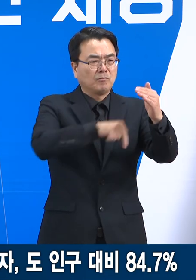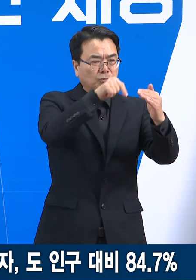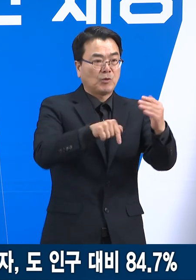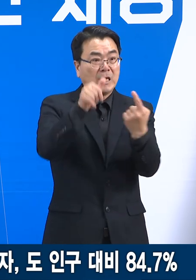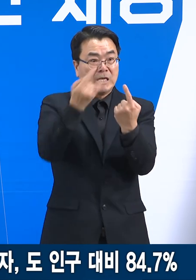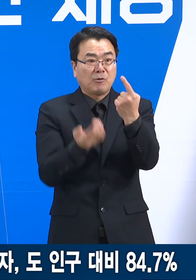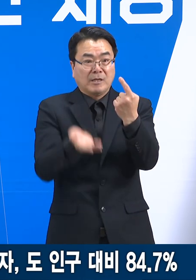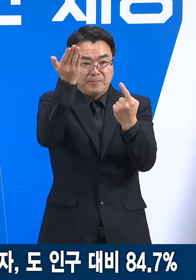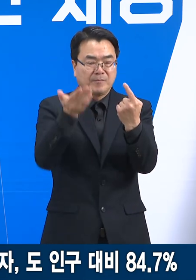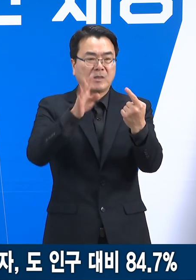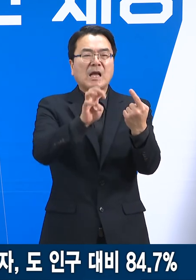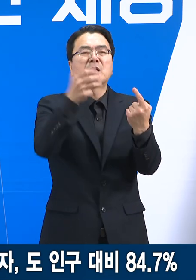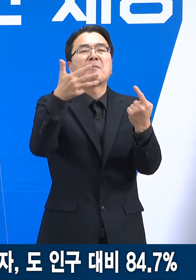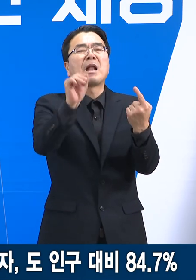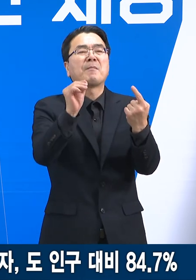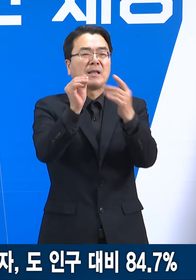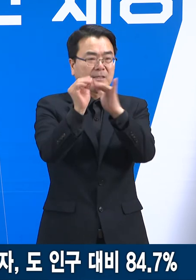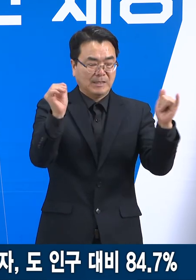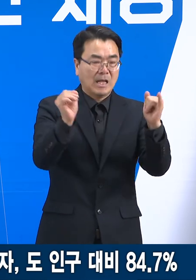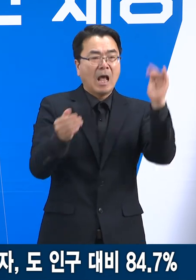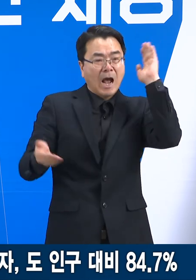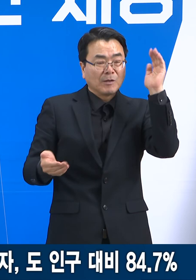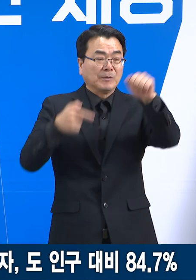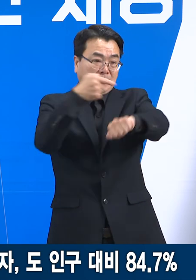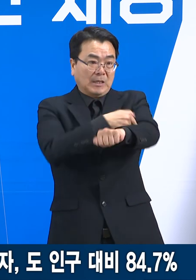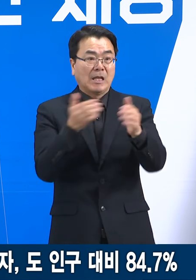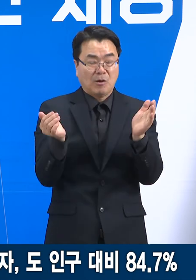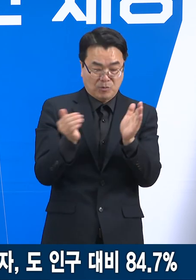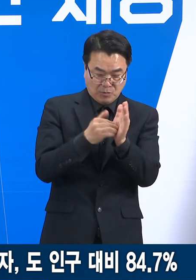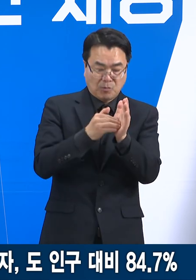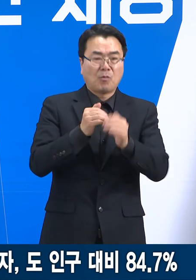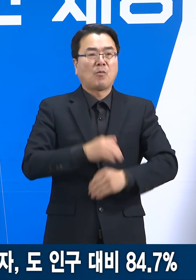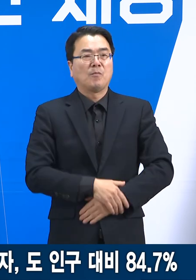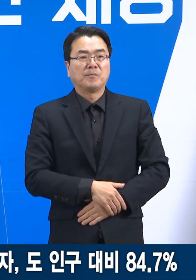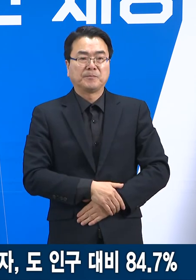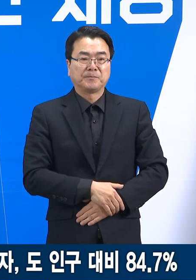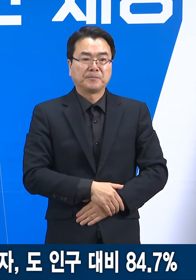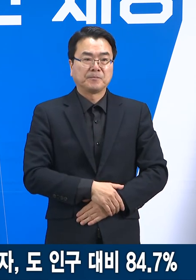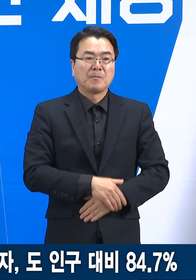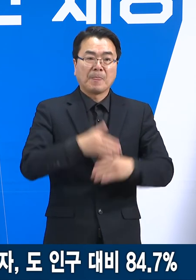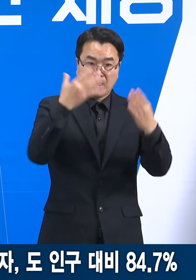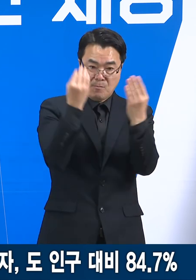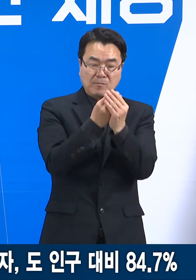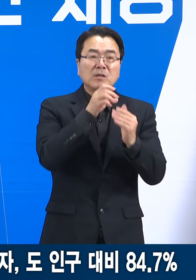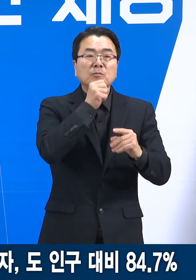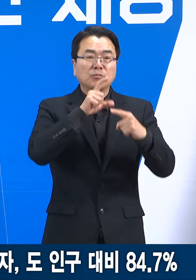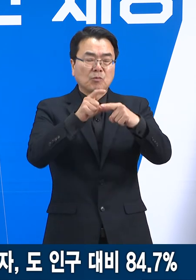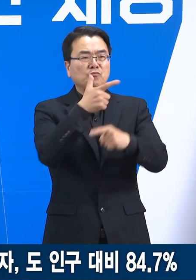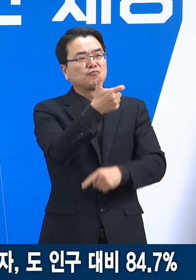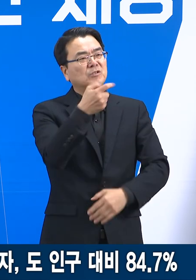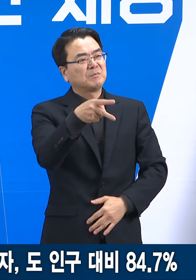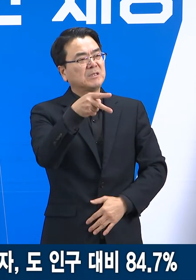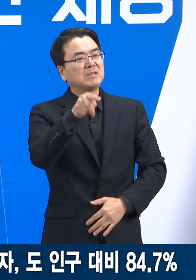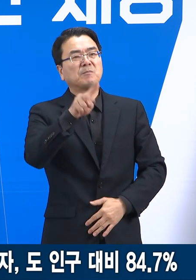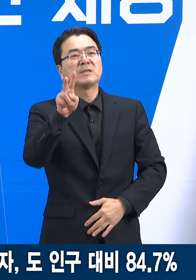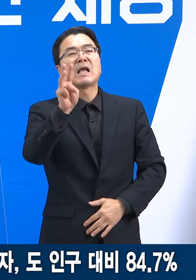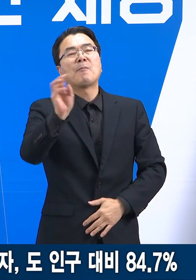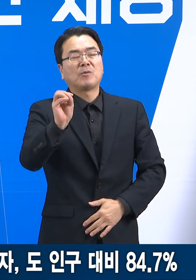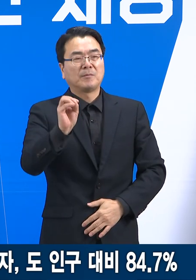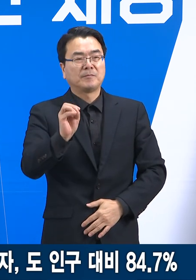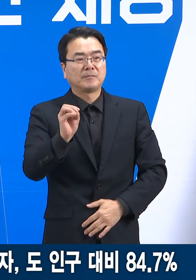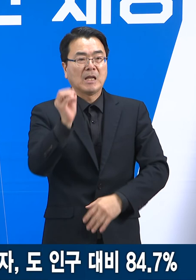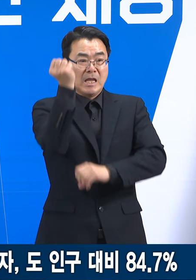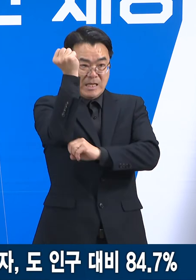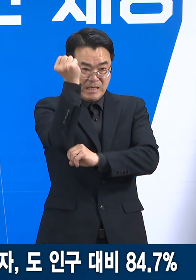이상 접종은 48만 7,393명이 참여하여 접종률은 62.3%이며 기본접종